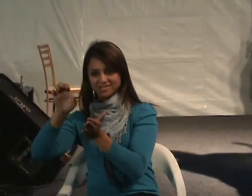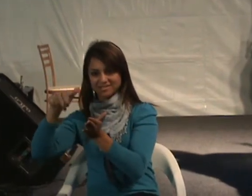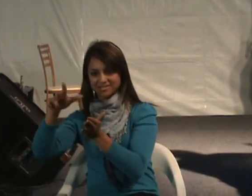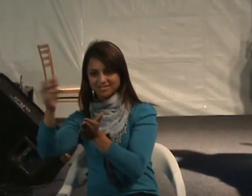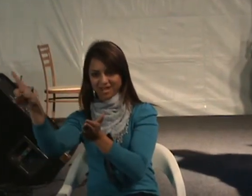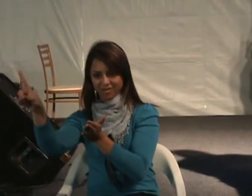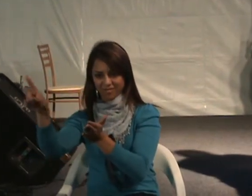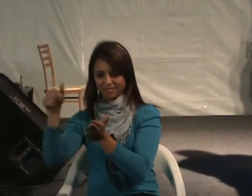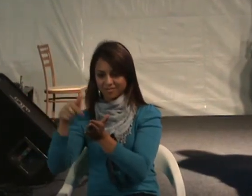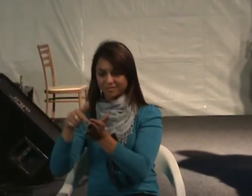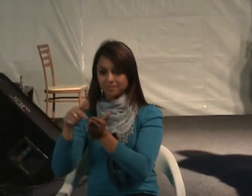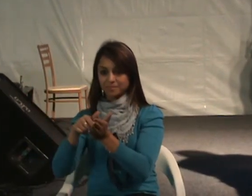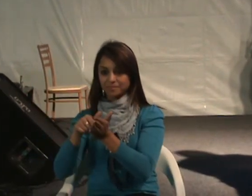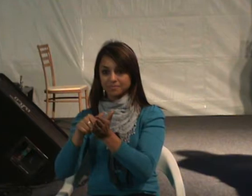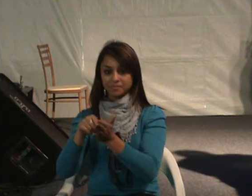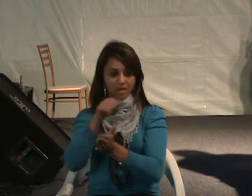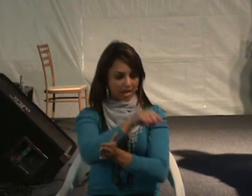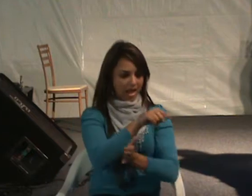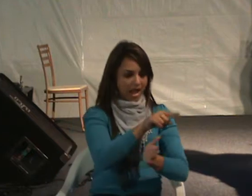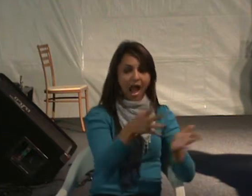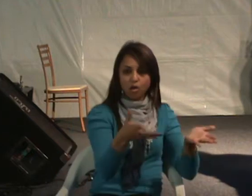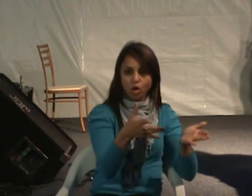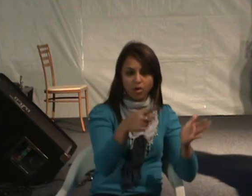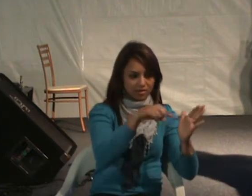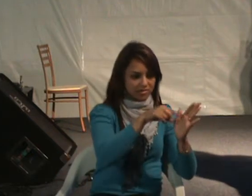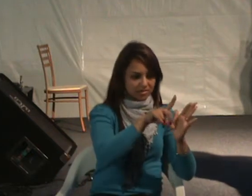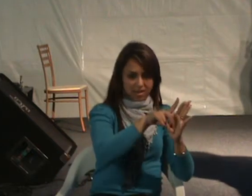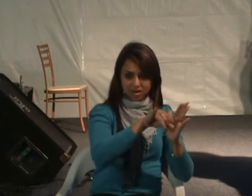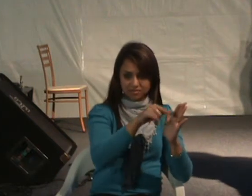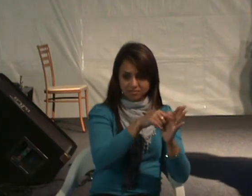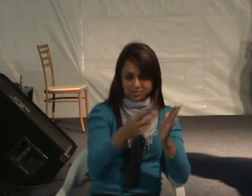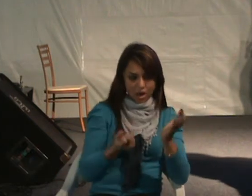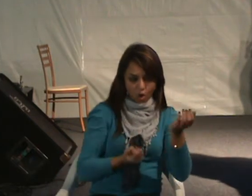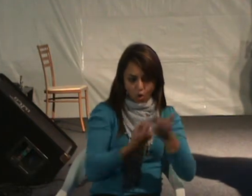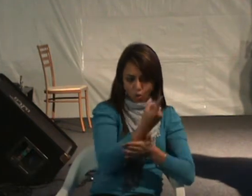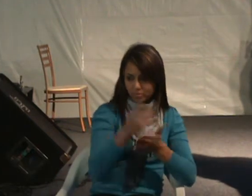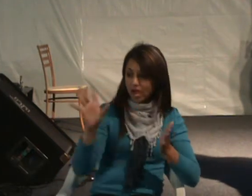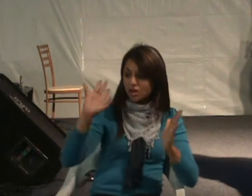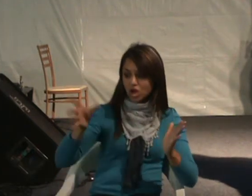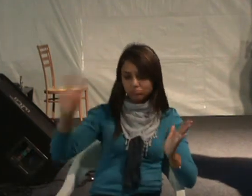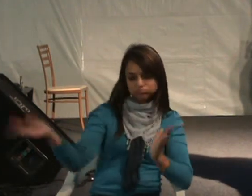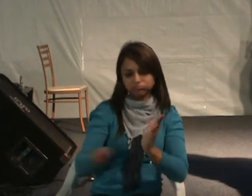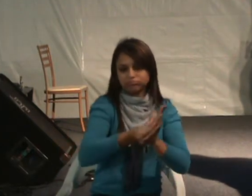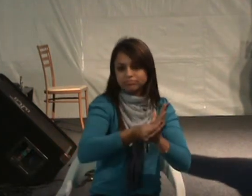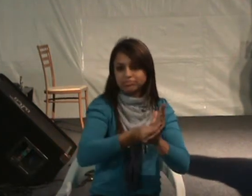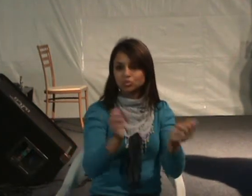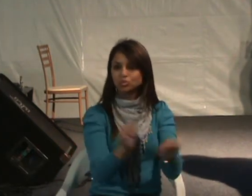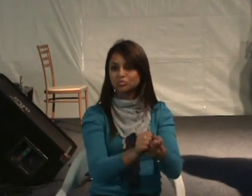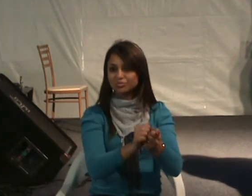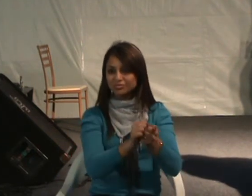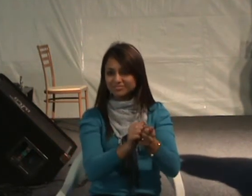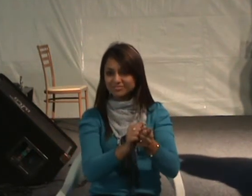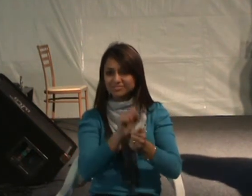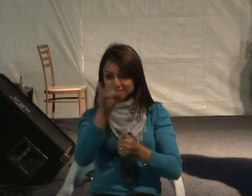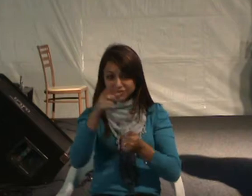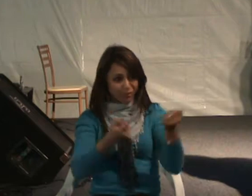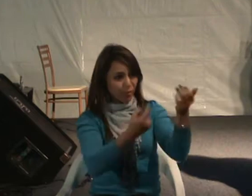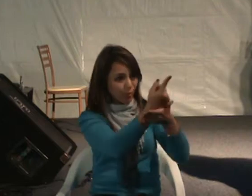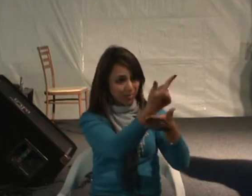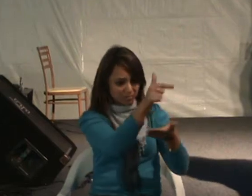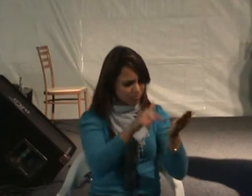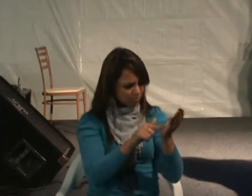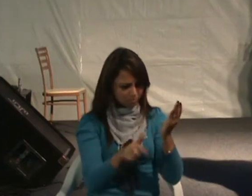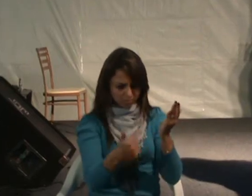não tiver a Convenção, ela é incompleta. Porque a Convenção, com essa característica de